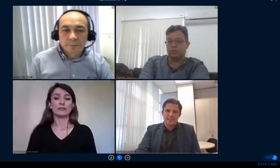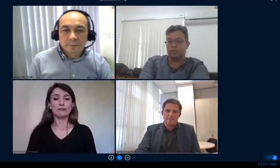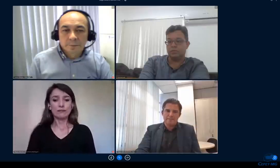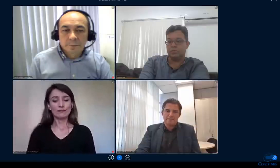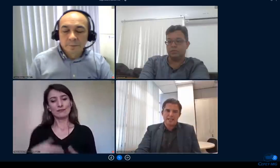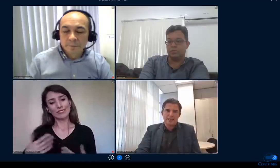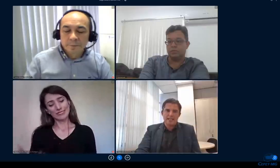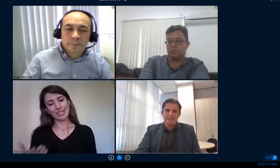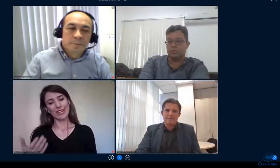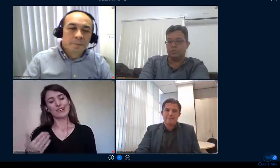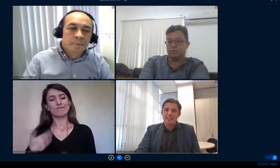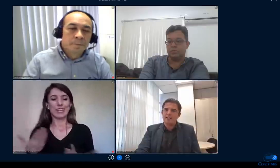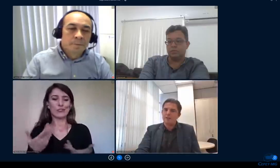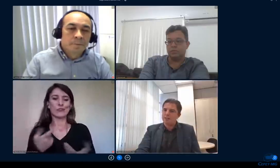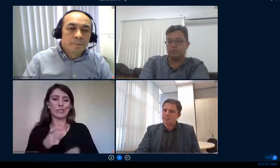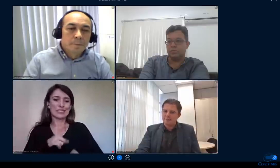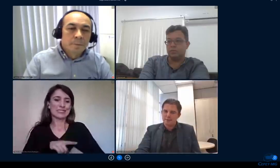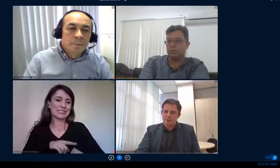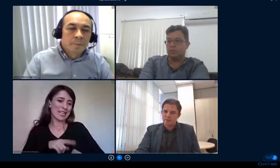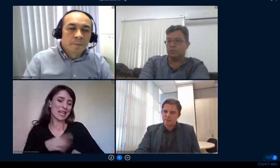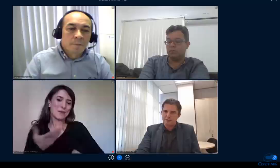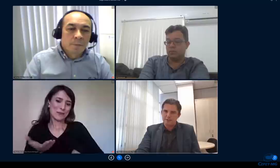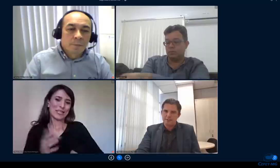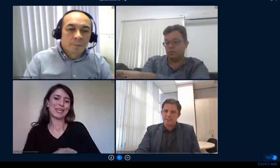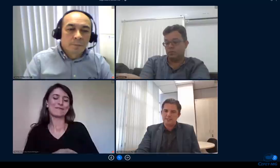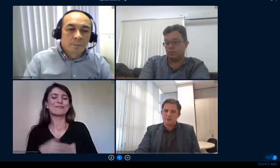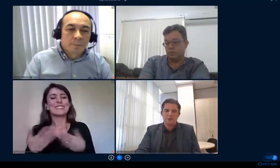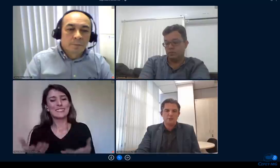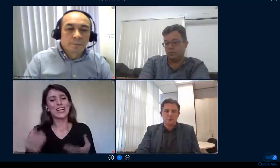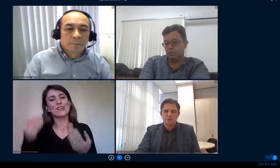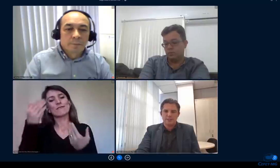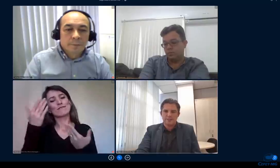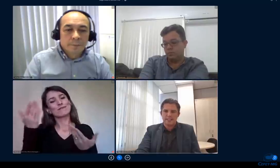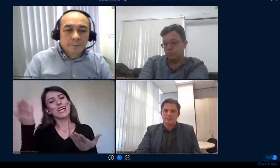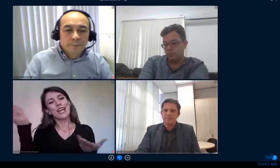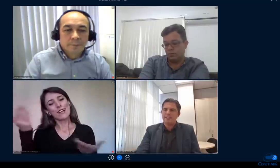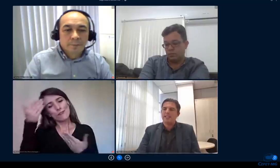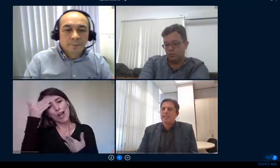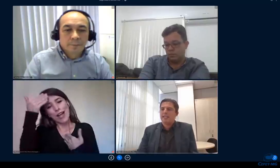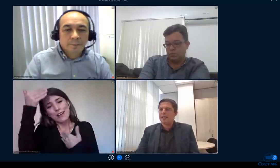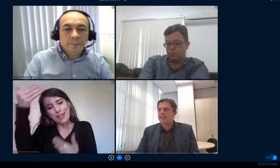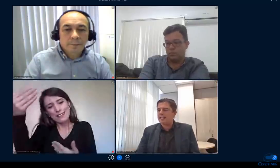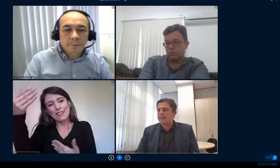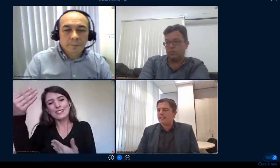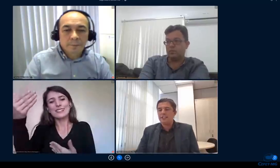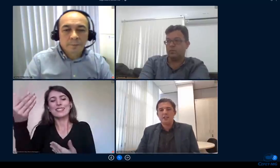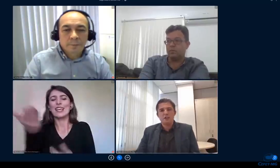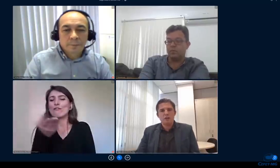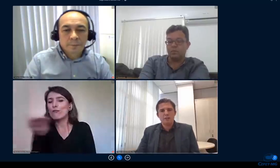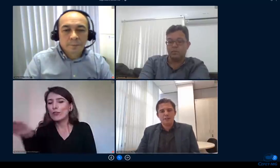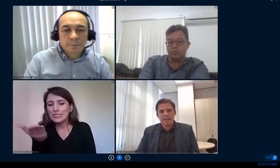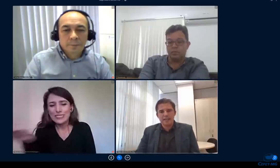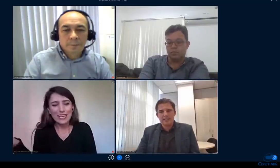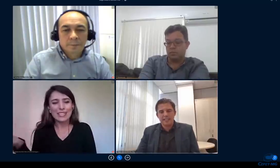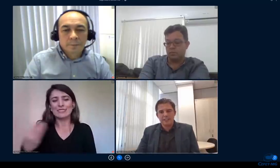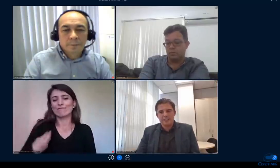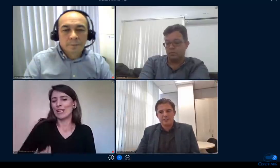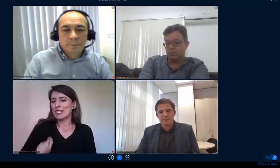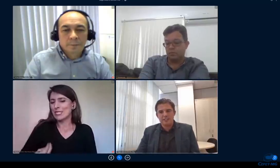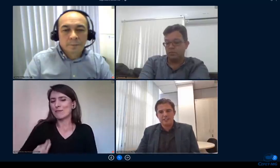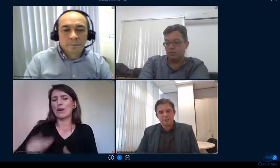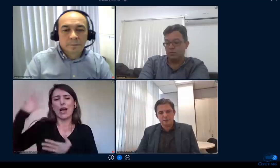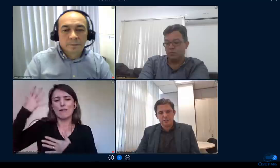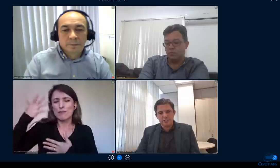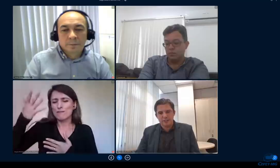agradecer a valiosa contribuição de vocês em nome de todo o Cefete já coloco também